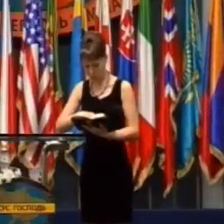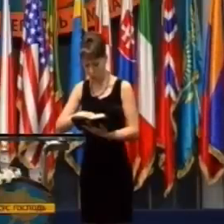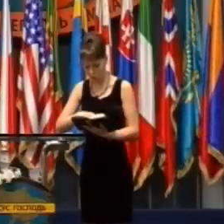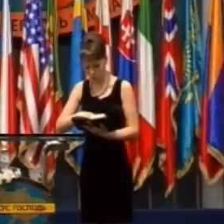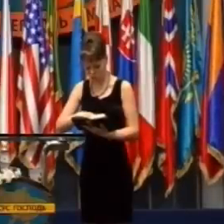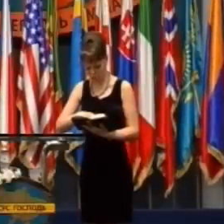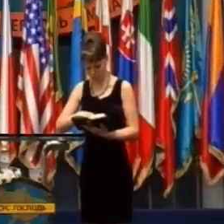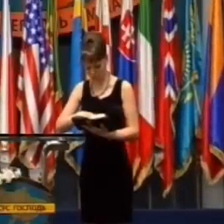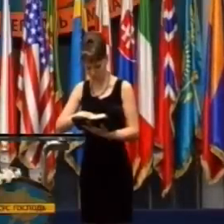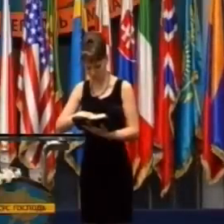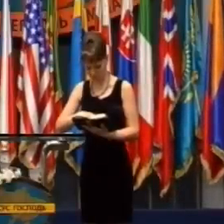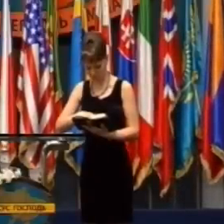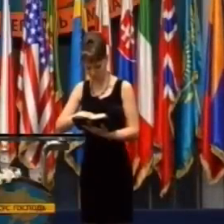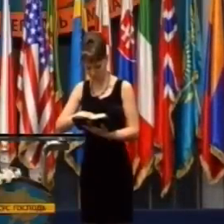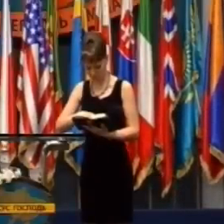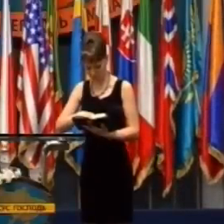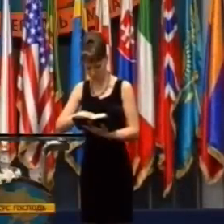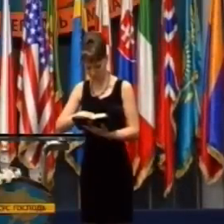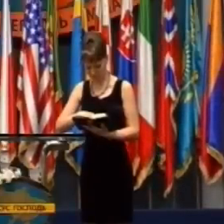Kto je schopný?